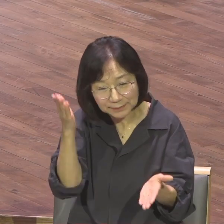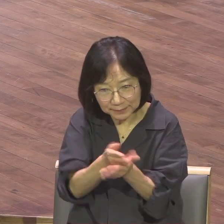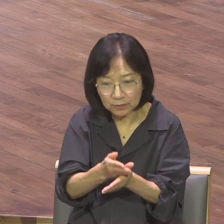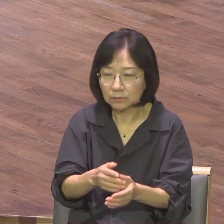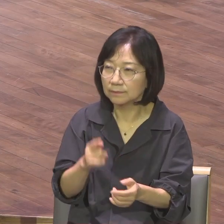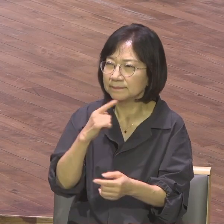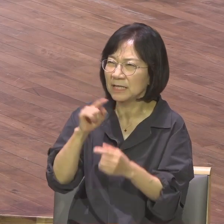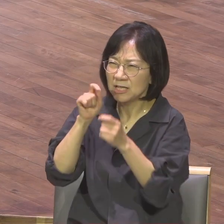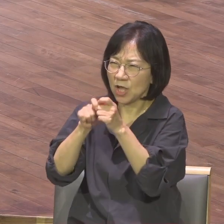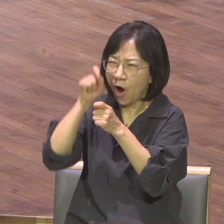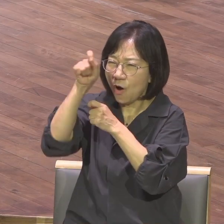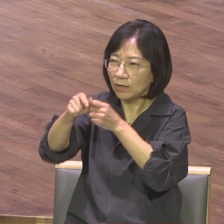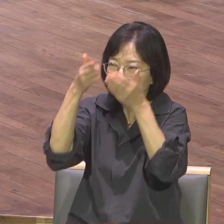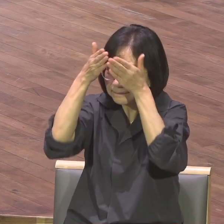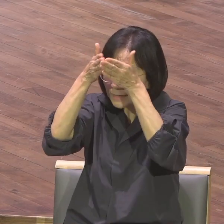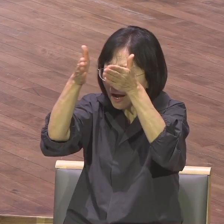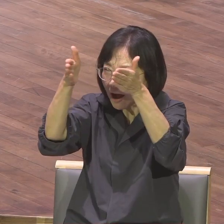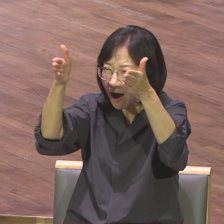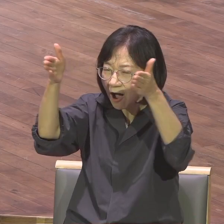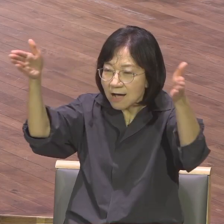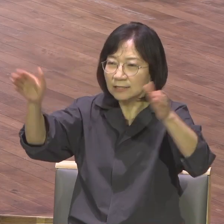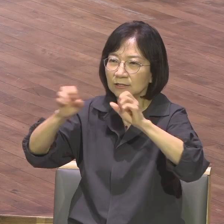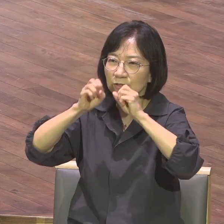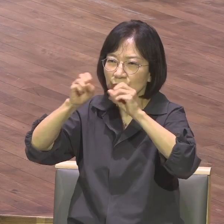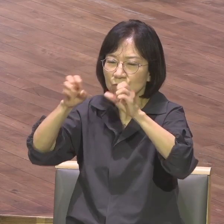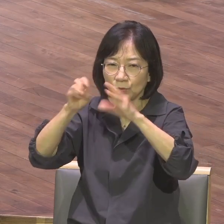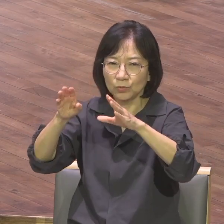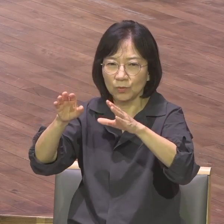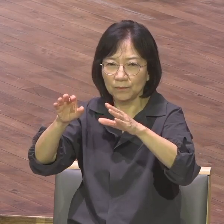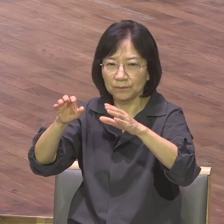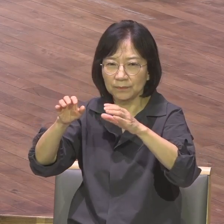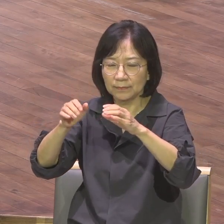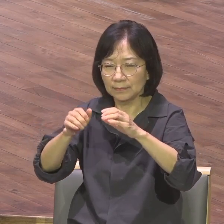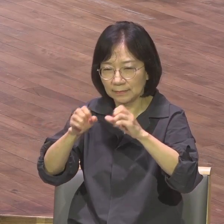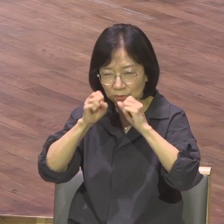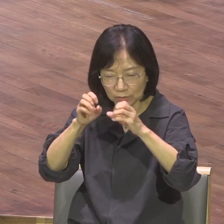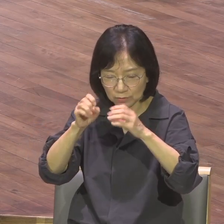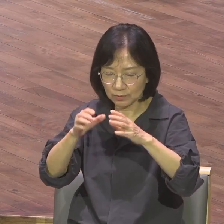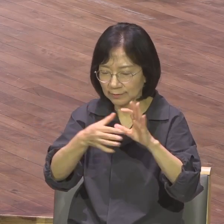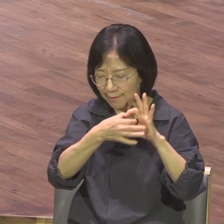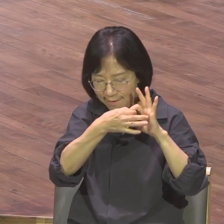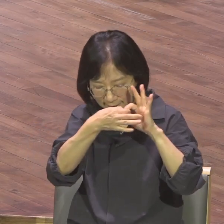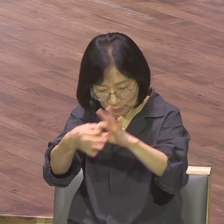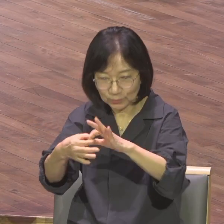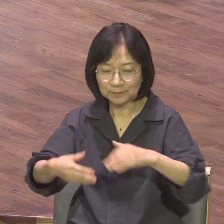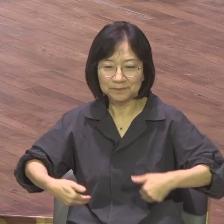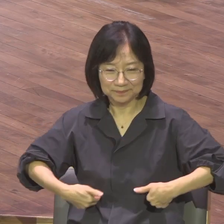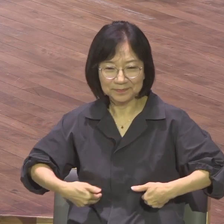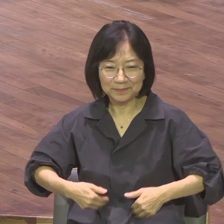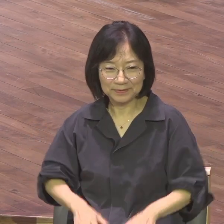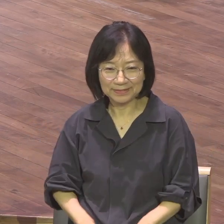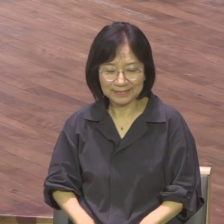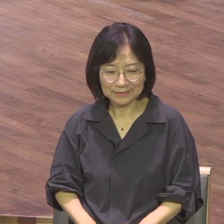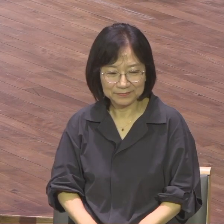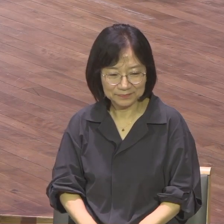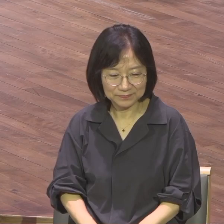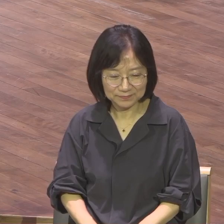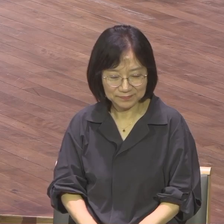끝까지 들고 나가야 되는 것입니다 WRC를 마치면서 이제 저와